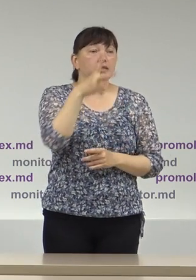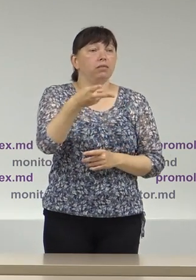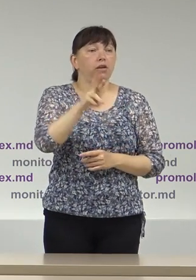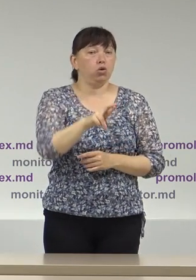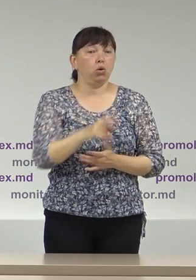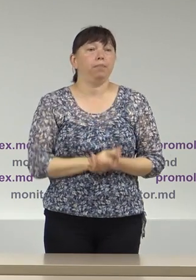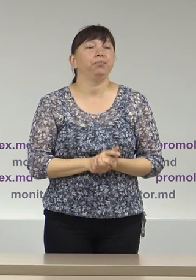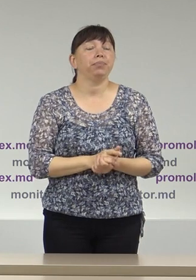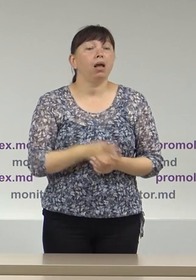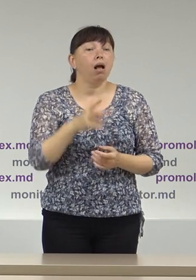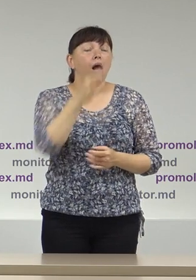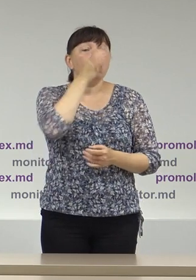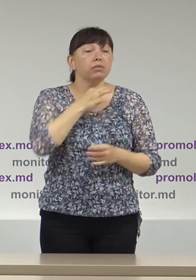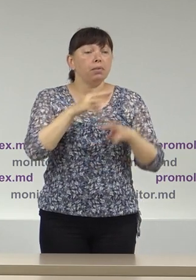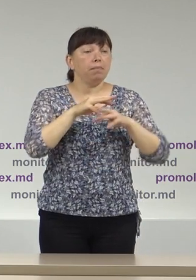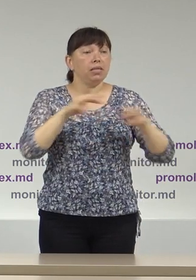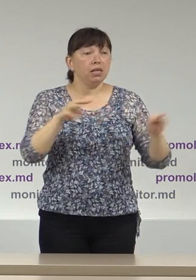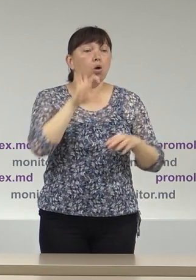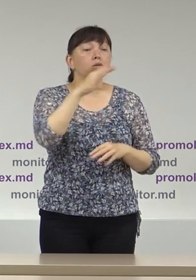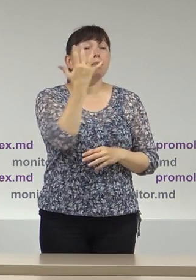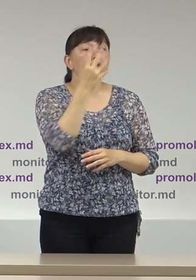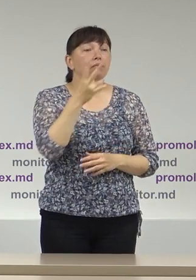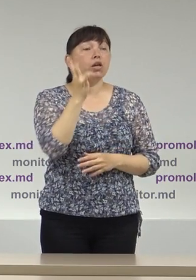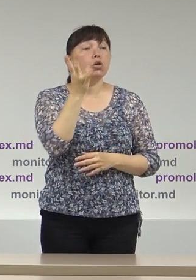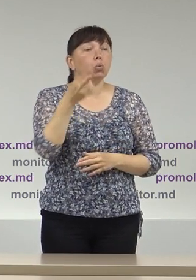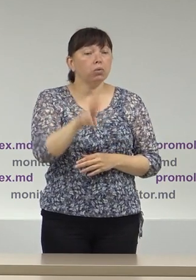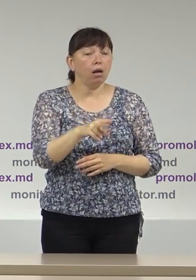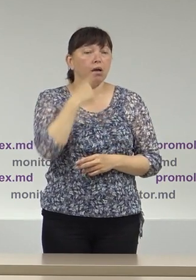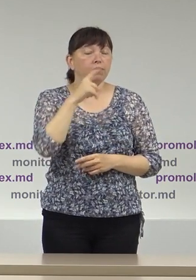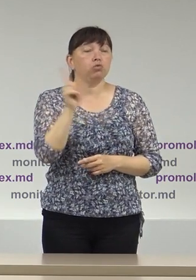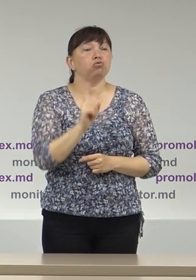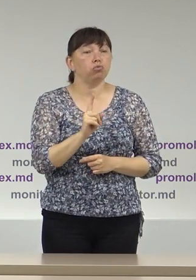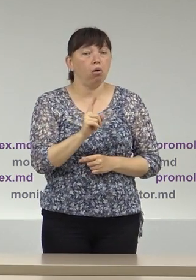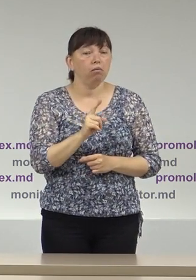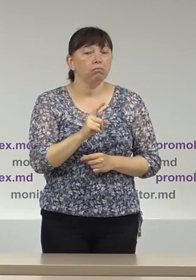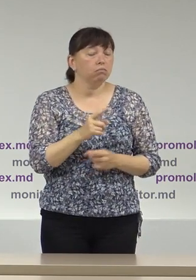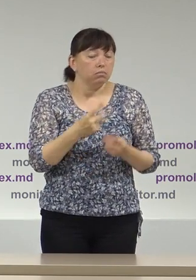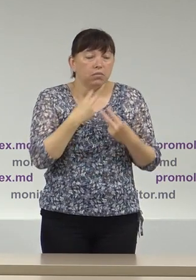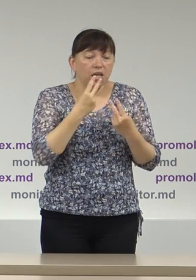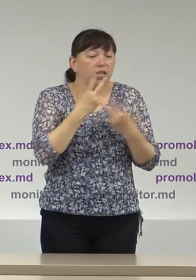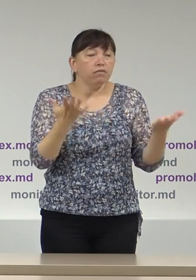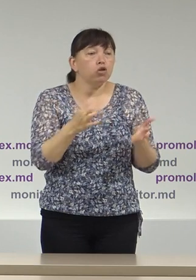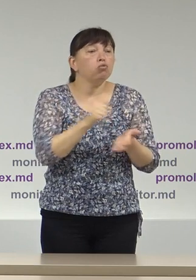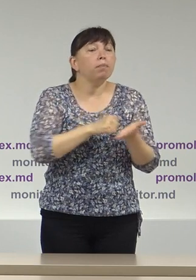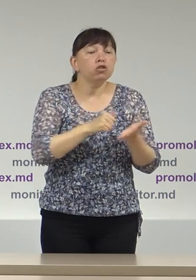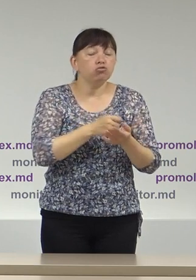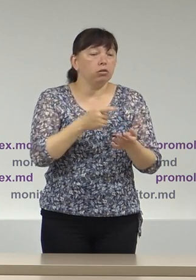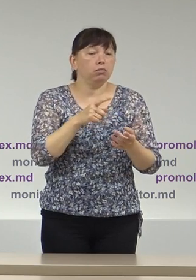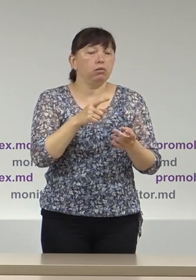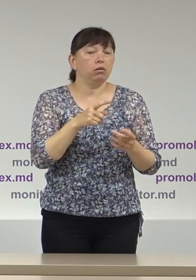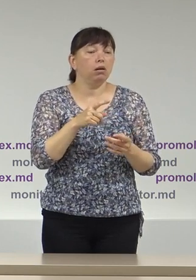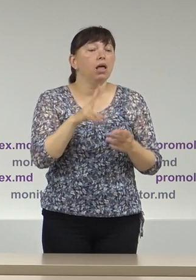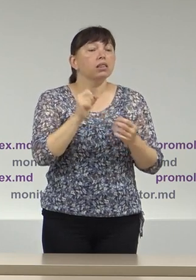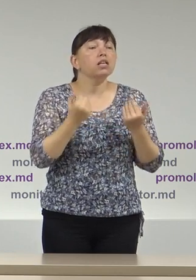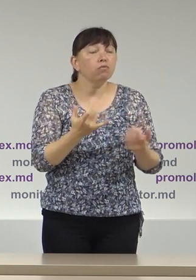răspunsul Ministerului, din 5 iunie, se spunea că nu se văd obstacole la ziua de astăzi